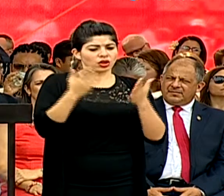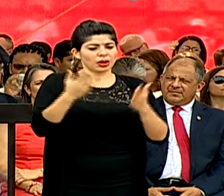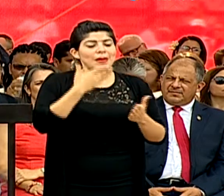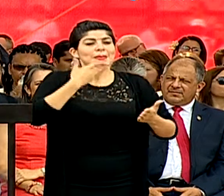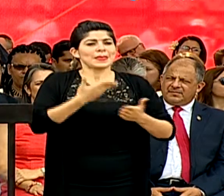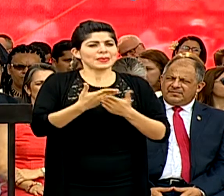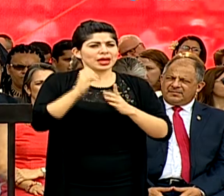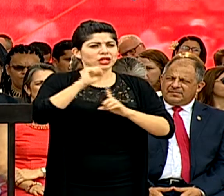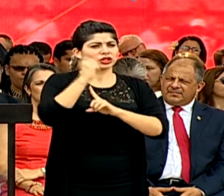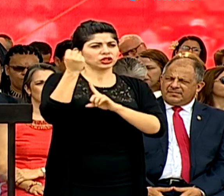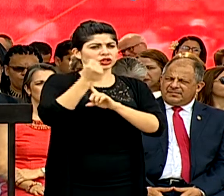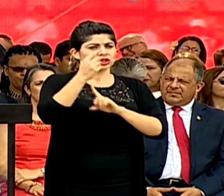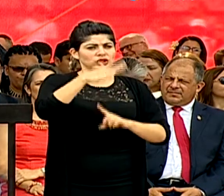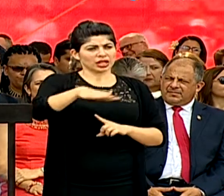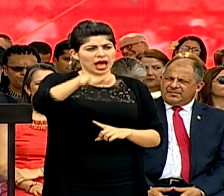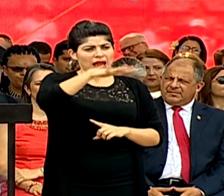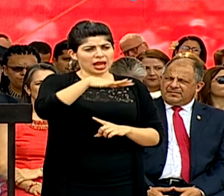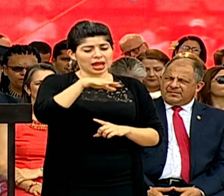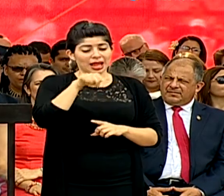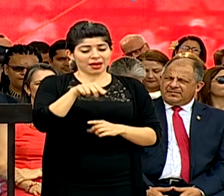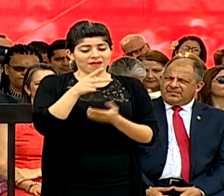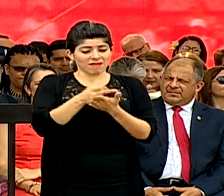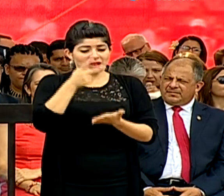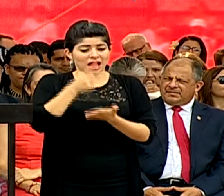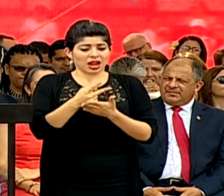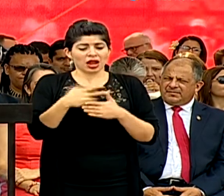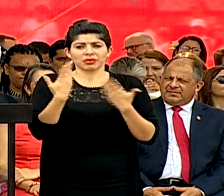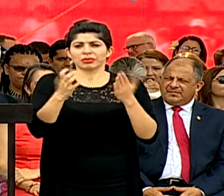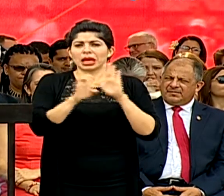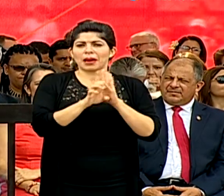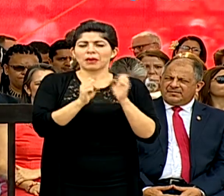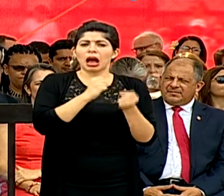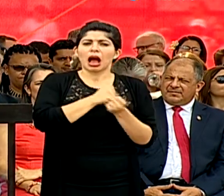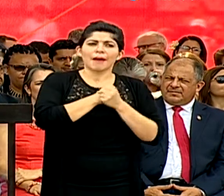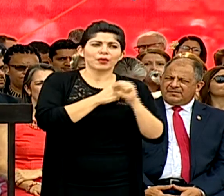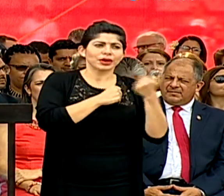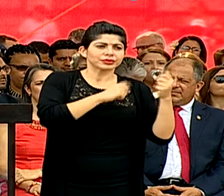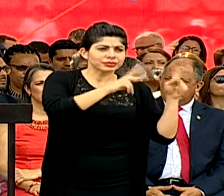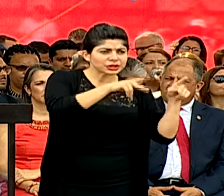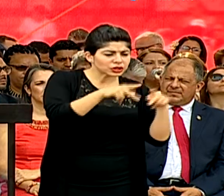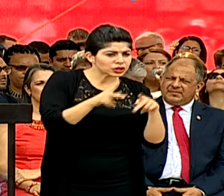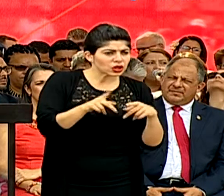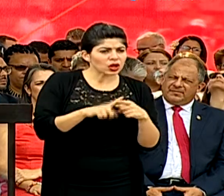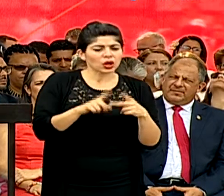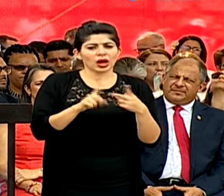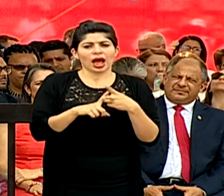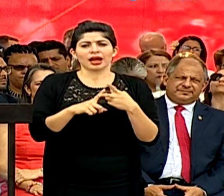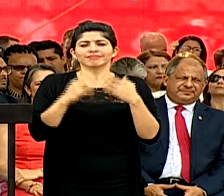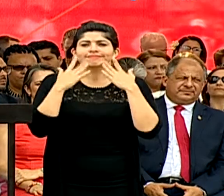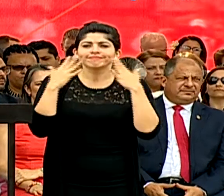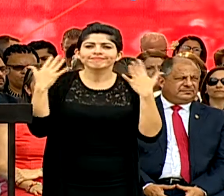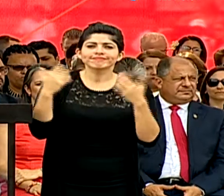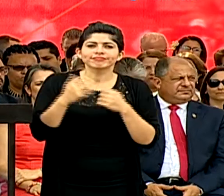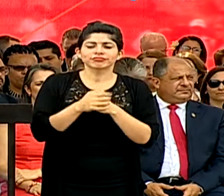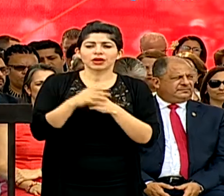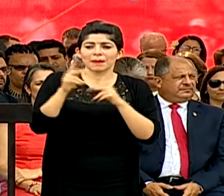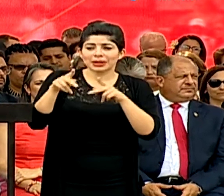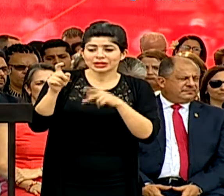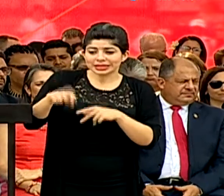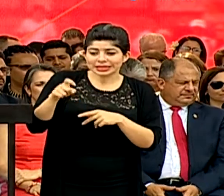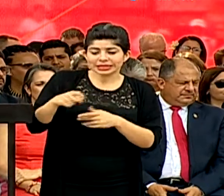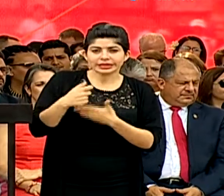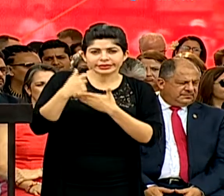sociedad. Valores como el amor al prójimo, la caridad con los que más lo